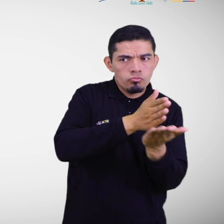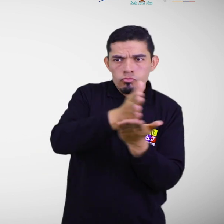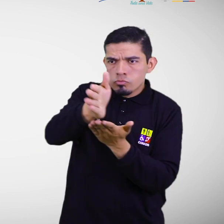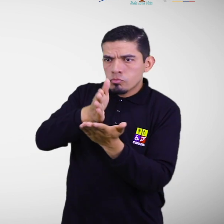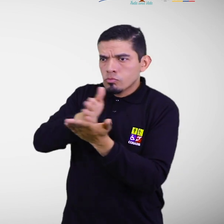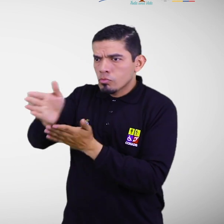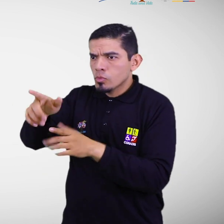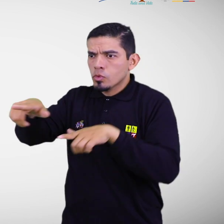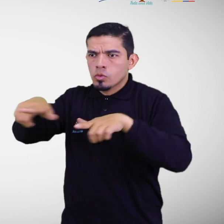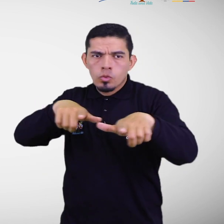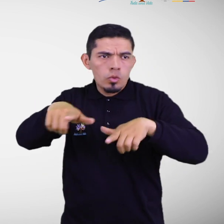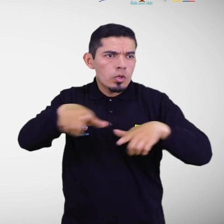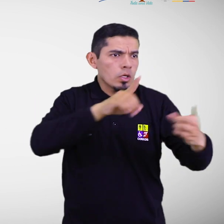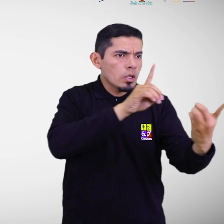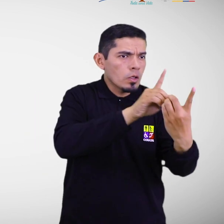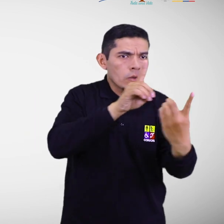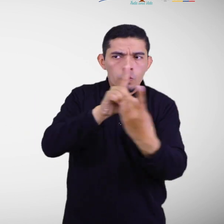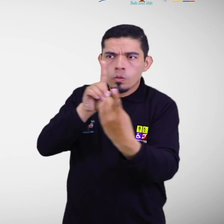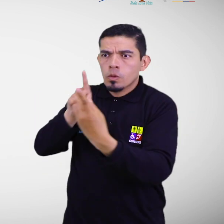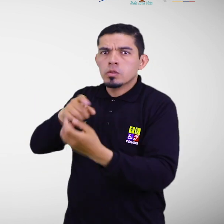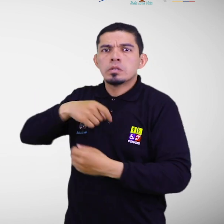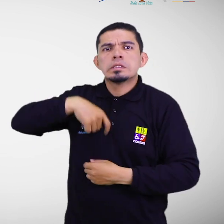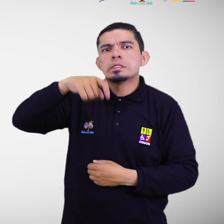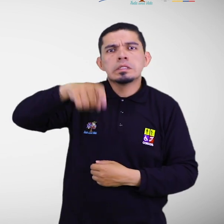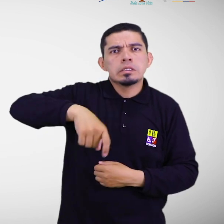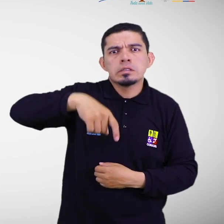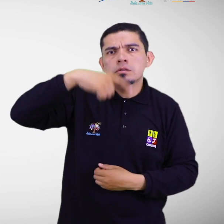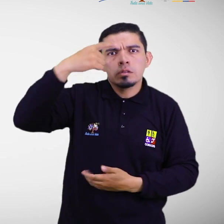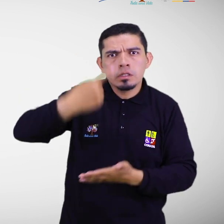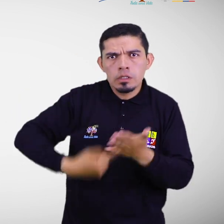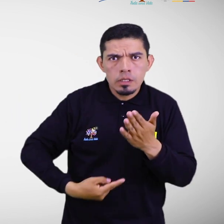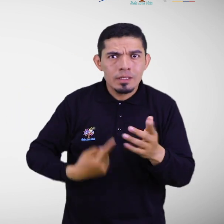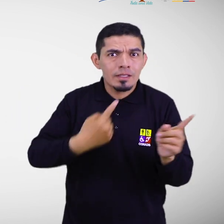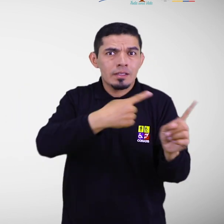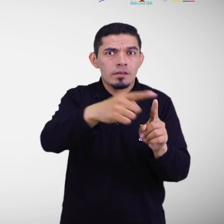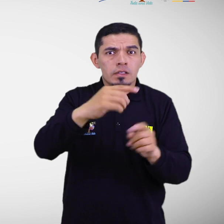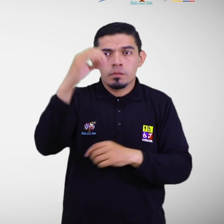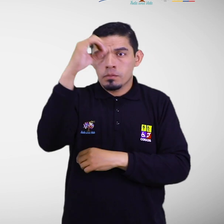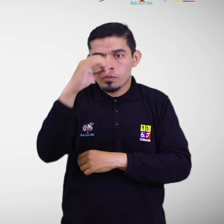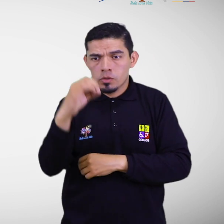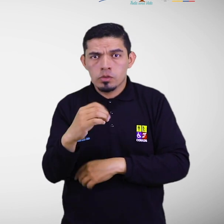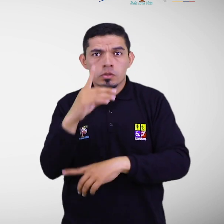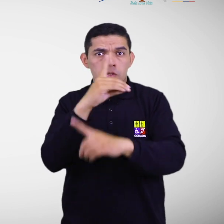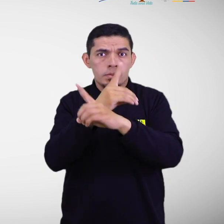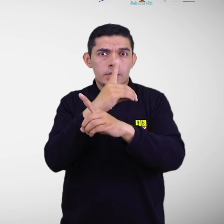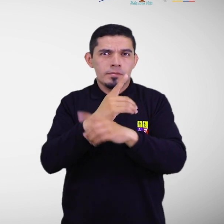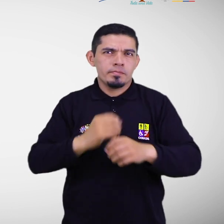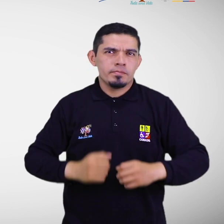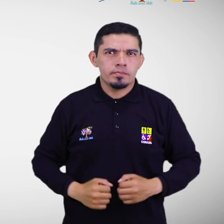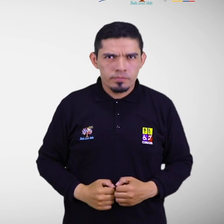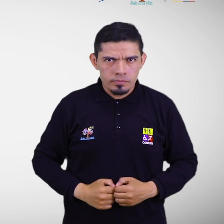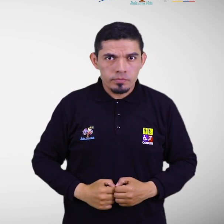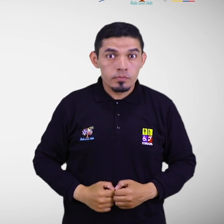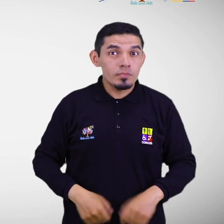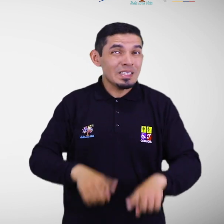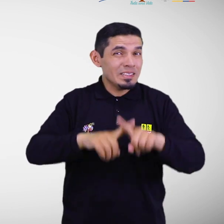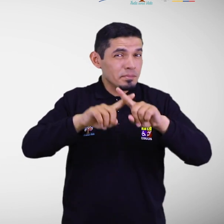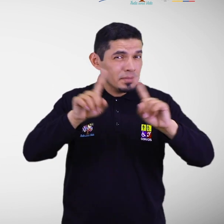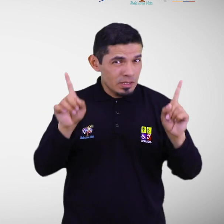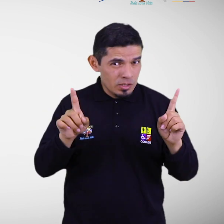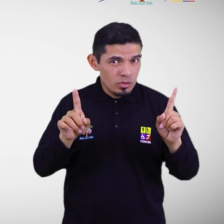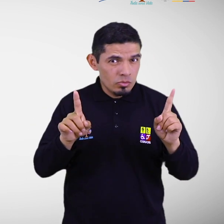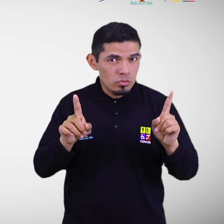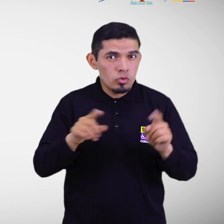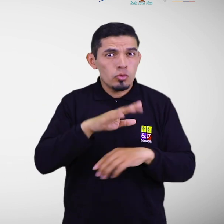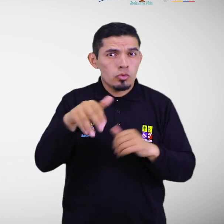es necesario considerar los diferentes tipos y porcentajes de discapacidad. Sin embargo, por regla